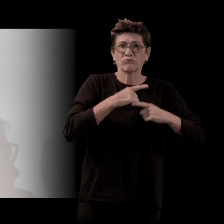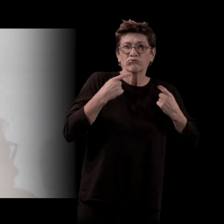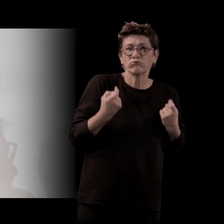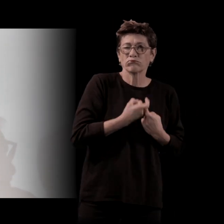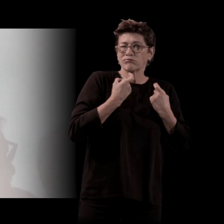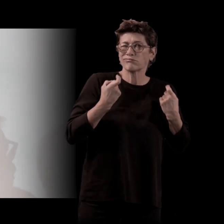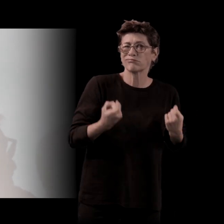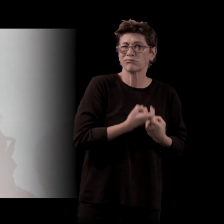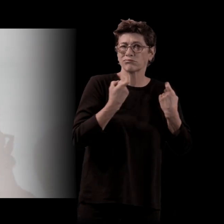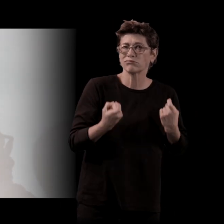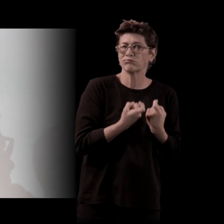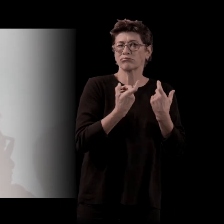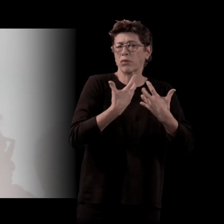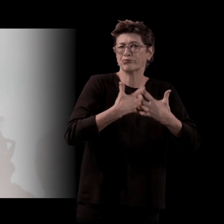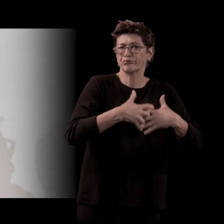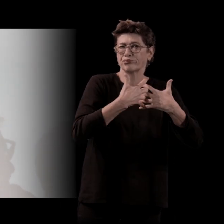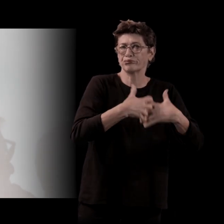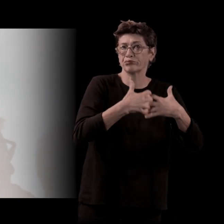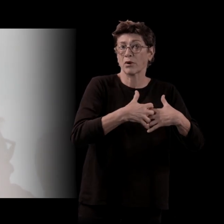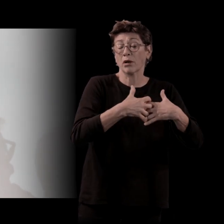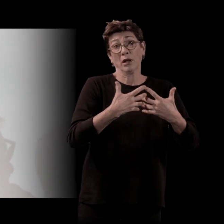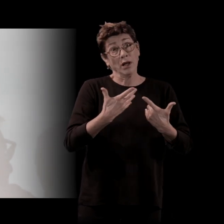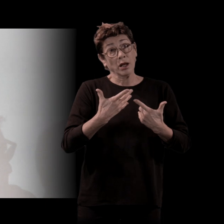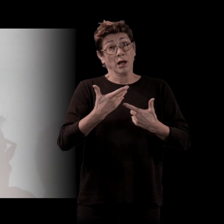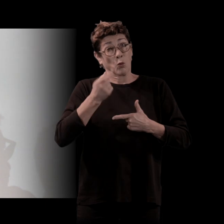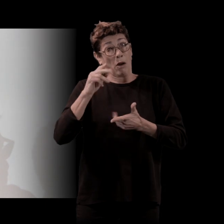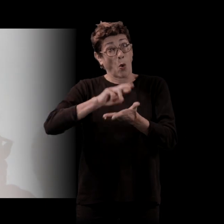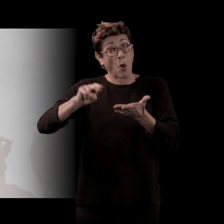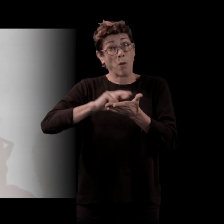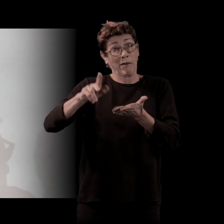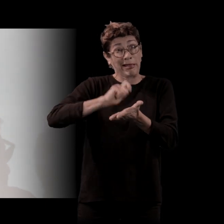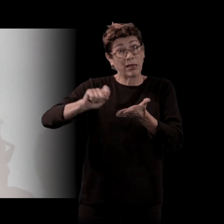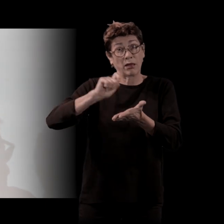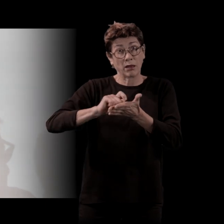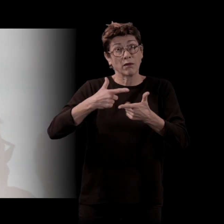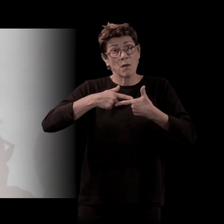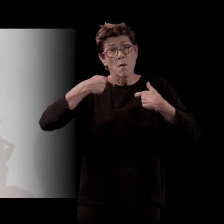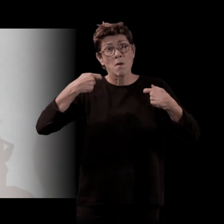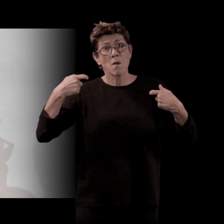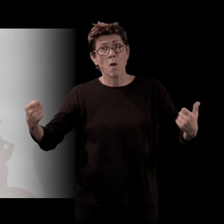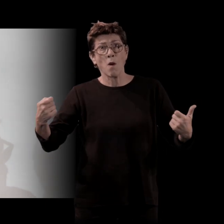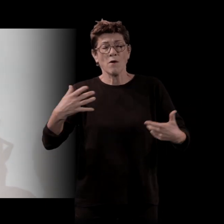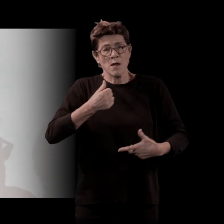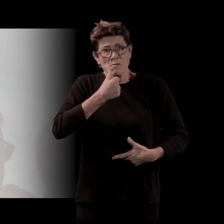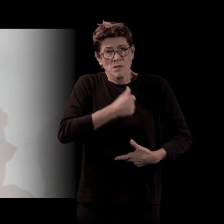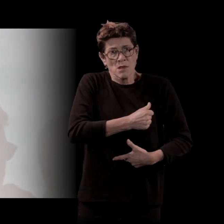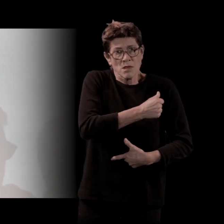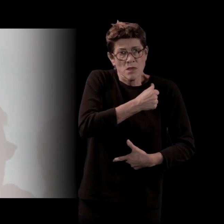Parce que tenir la distance d'un roman, c'est quand même assez difficile. Ça demande une abnégation, une... Comment dire ?